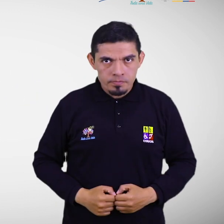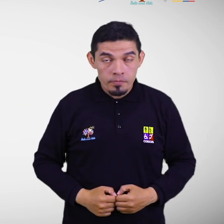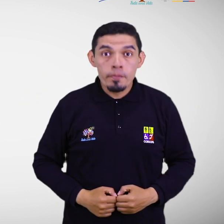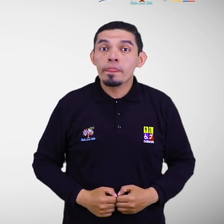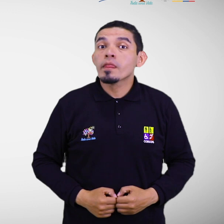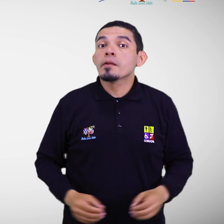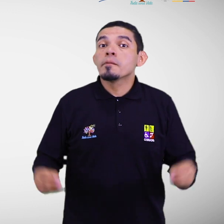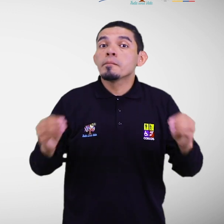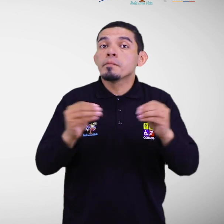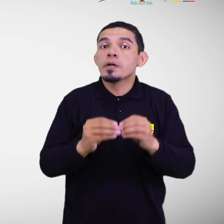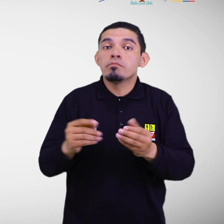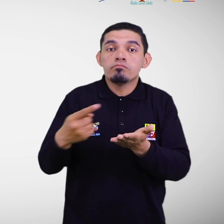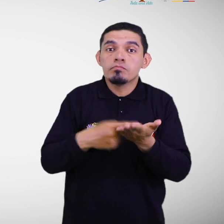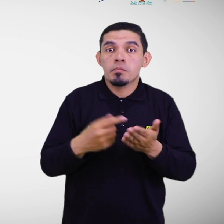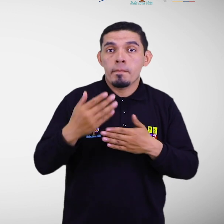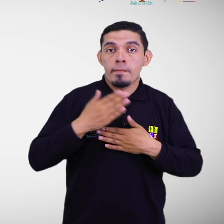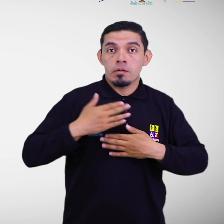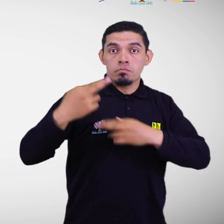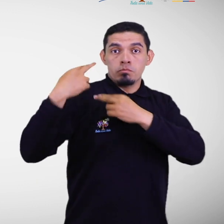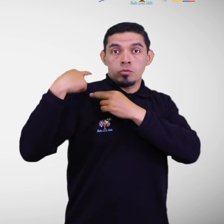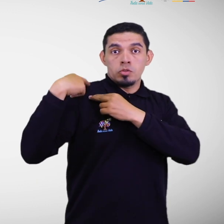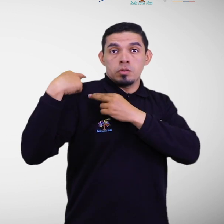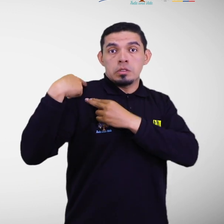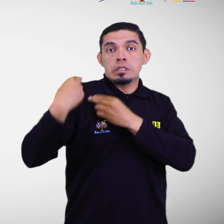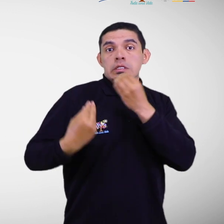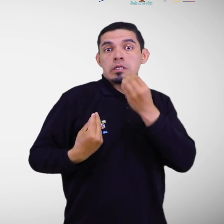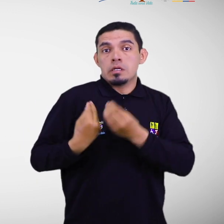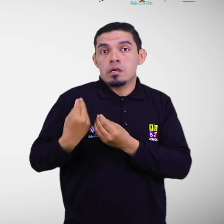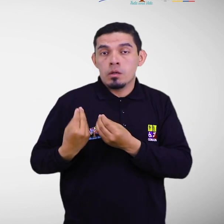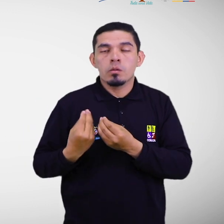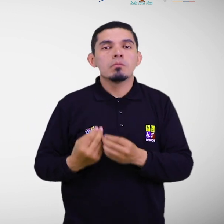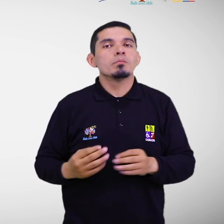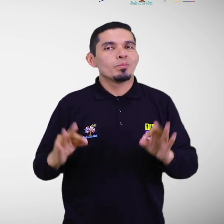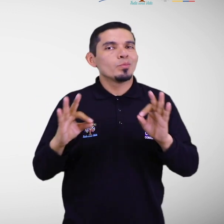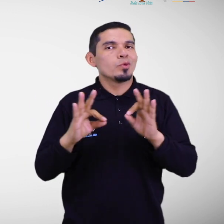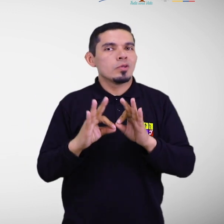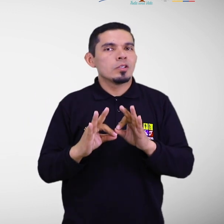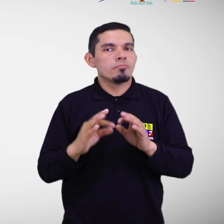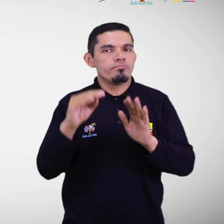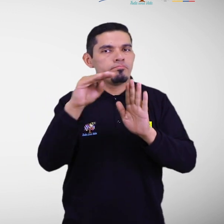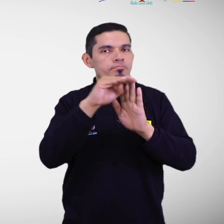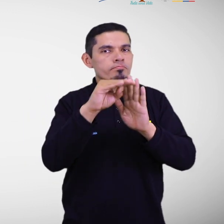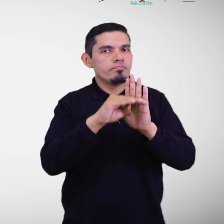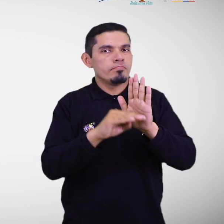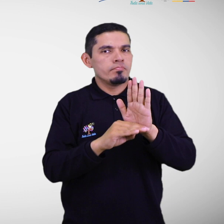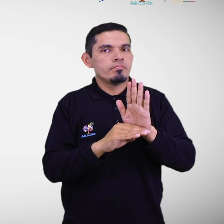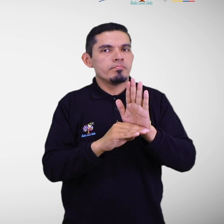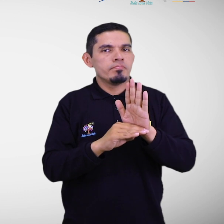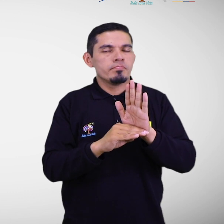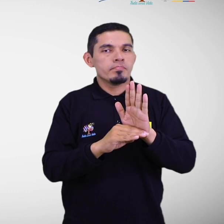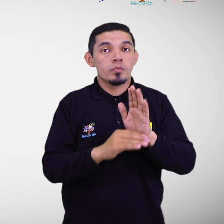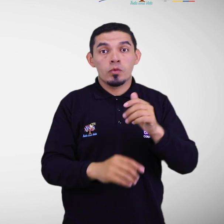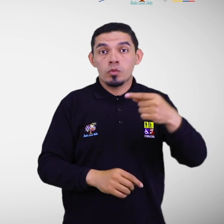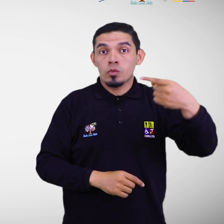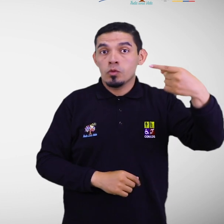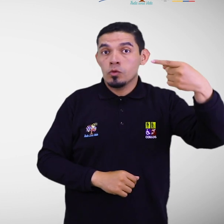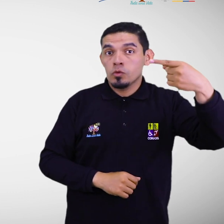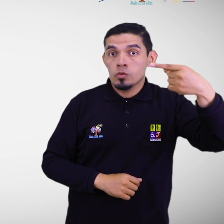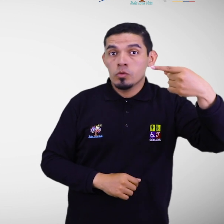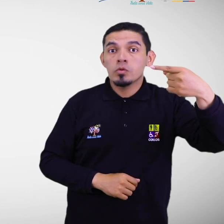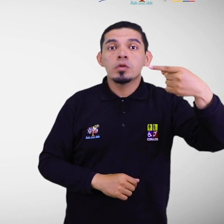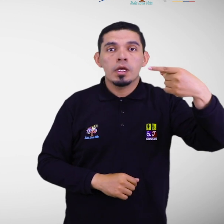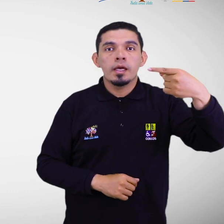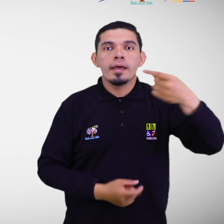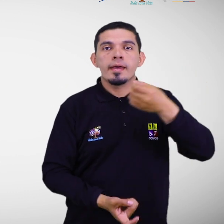considerando el ámbito de sus competencias se recomienda tomar en consideración las siguientes acciones. 1. Generar un